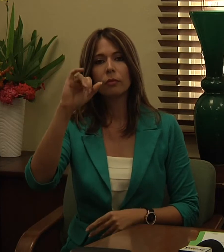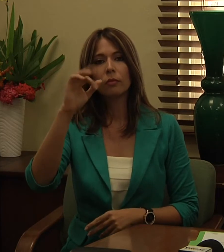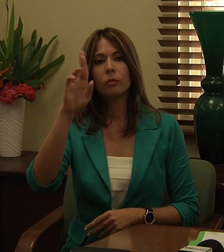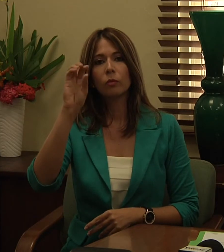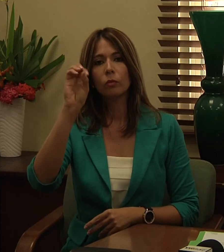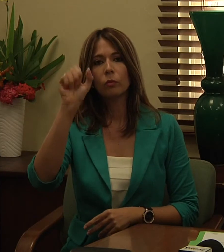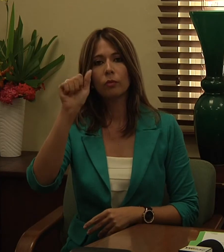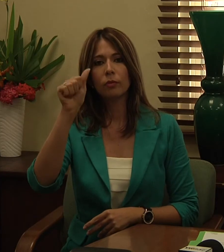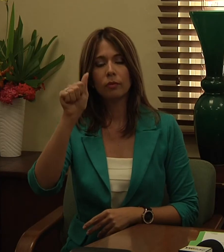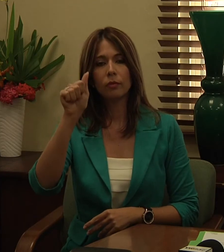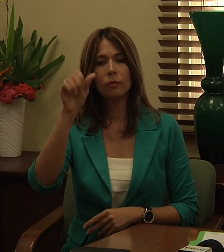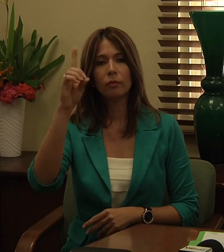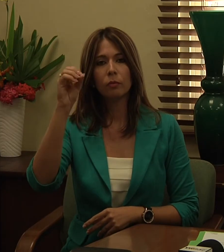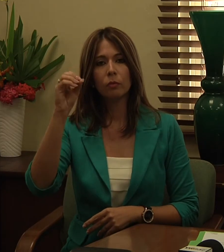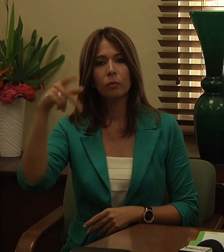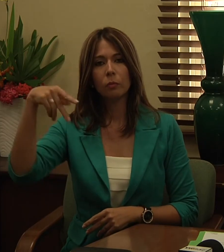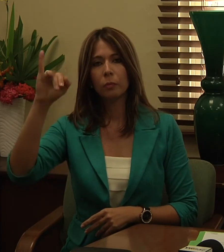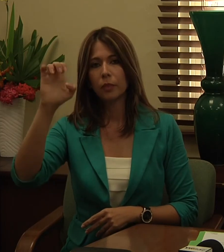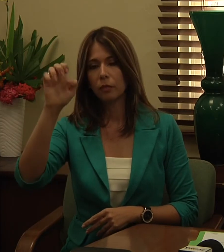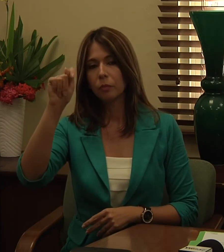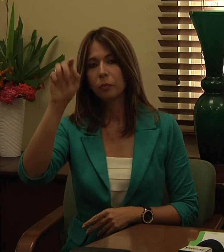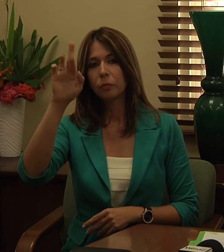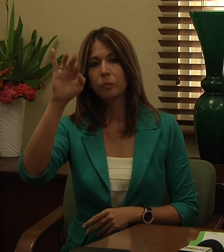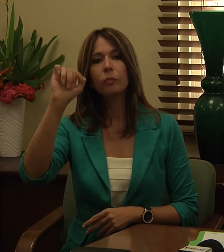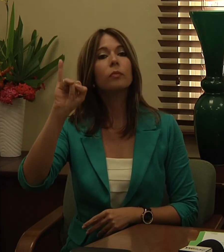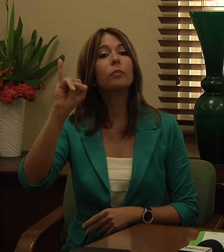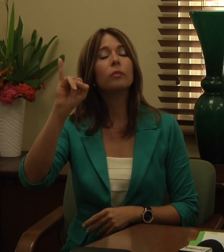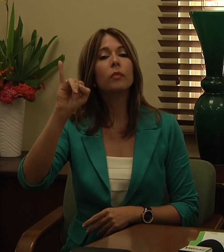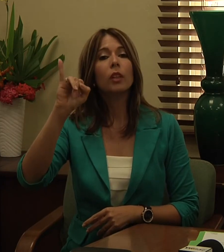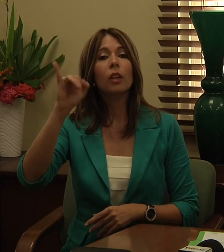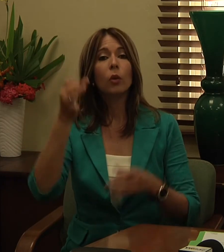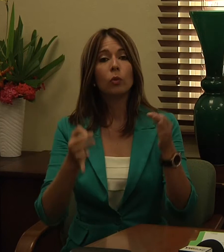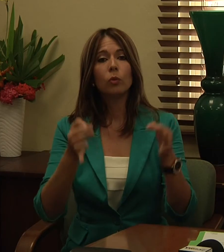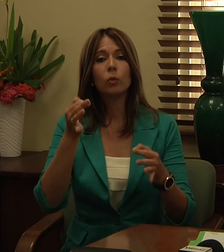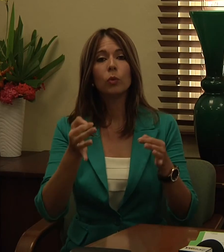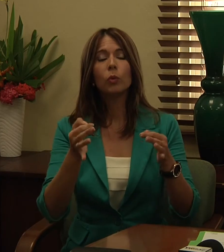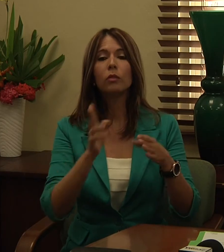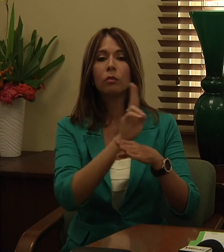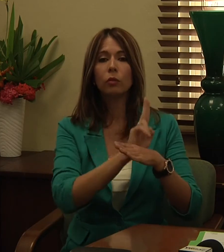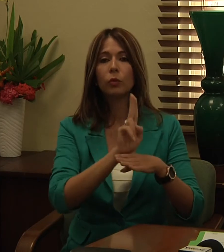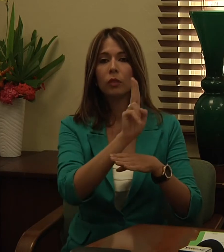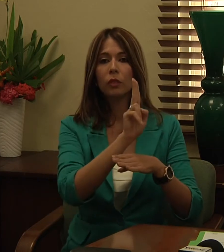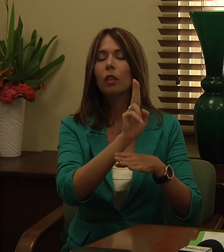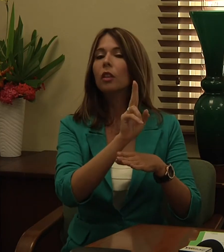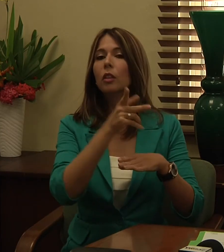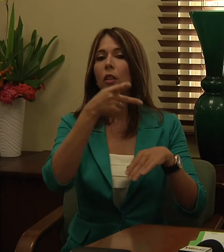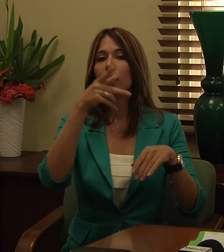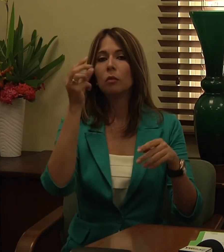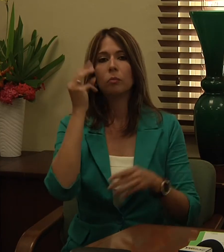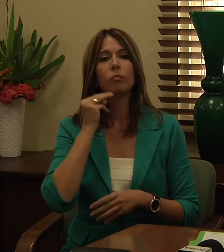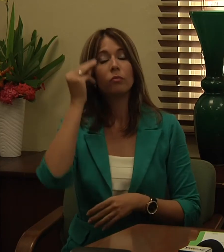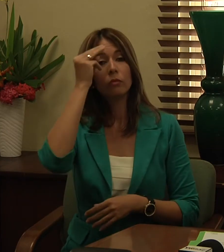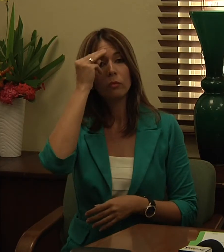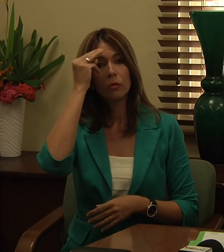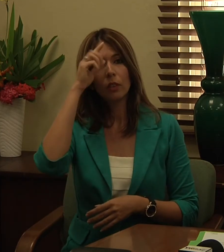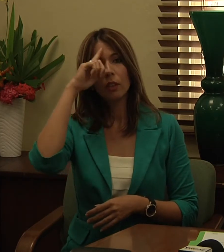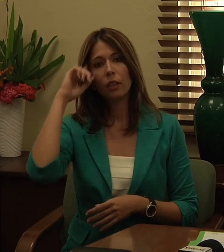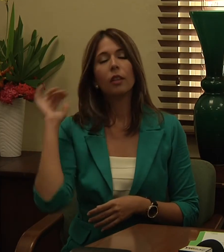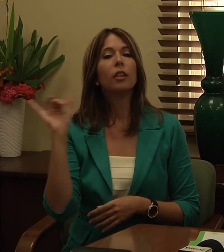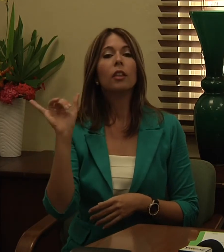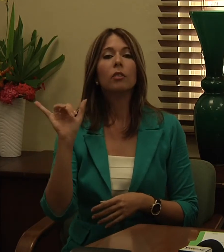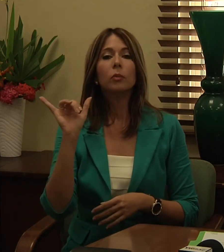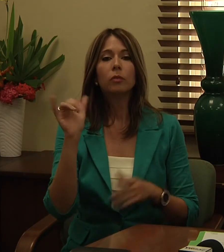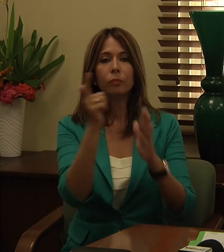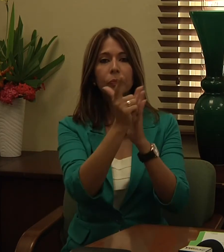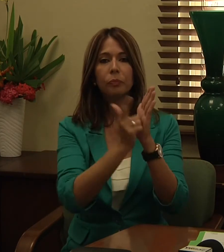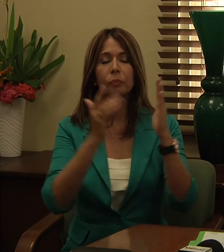administradora regional de la región judicial de Mayagüez y también con el licenciado Miguel Alberto